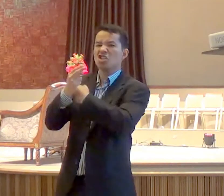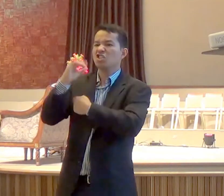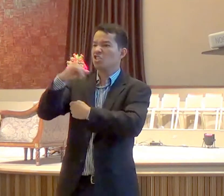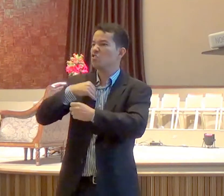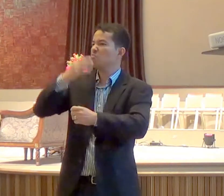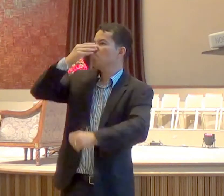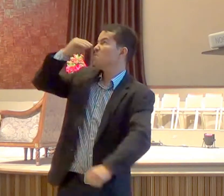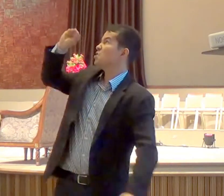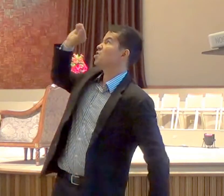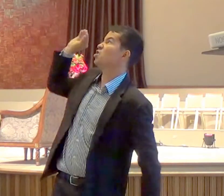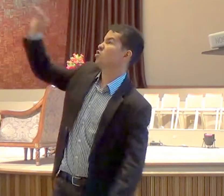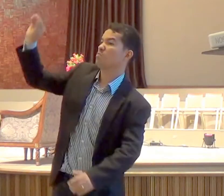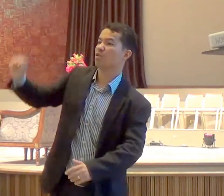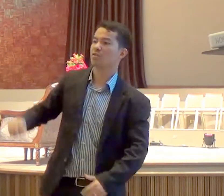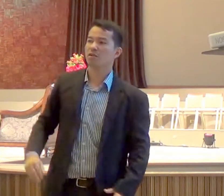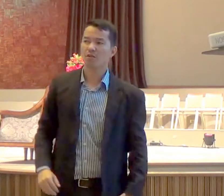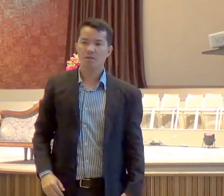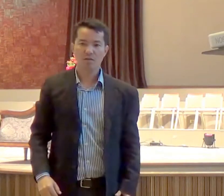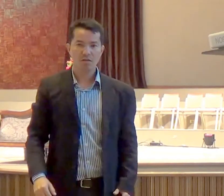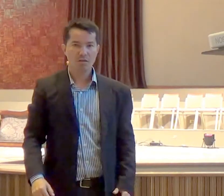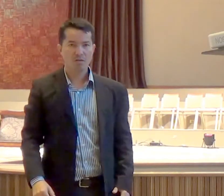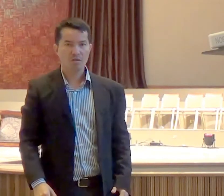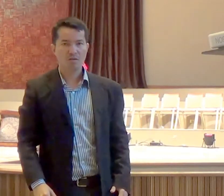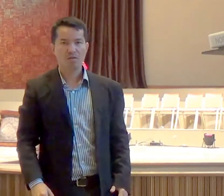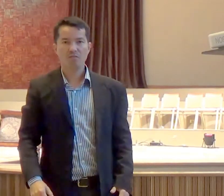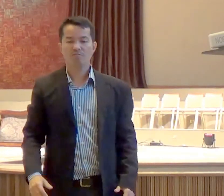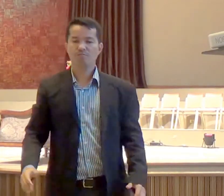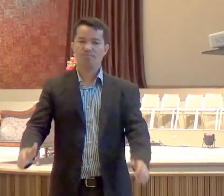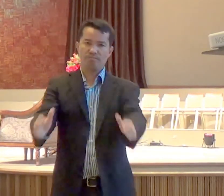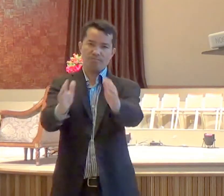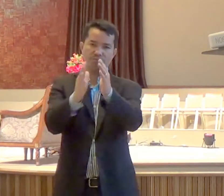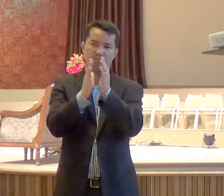não voltarmos para ele, feche os teus olhos, vamos orar,